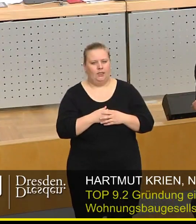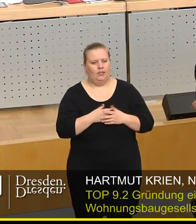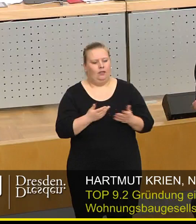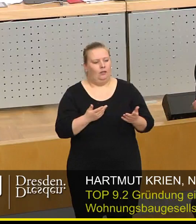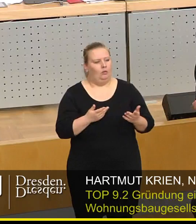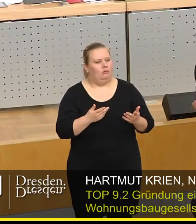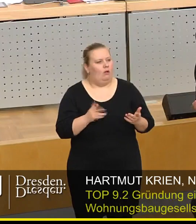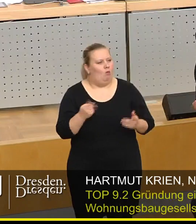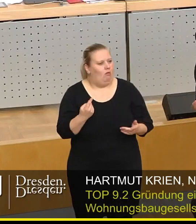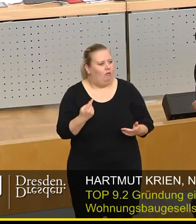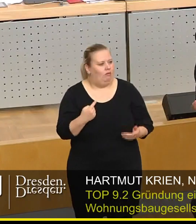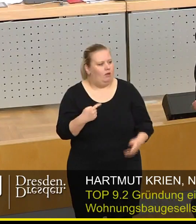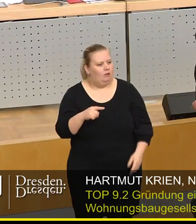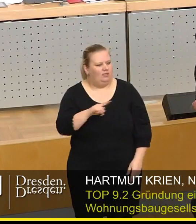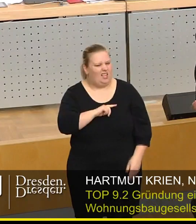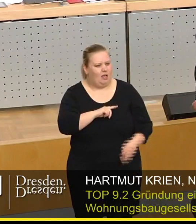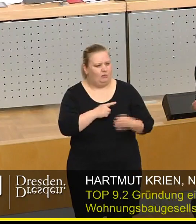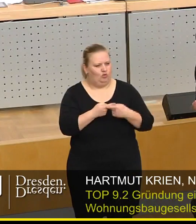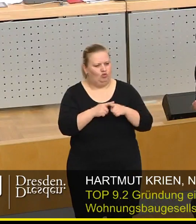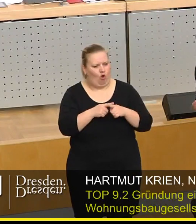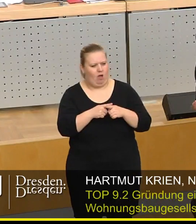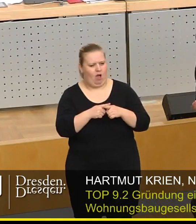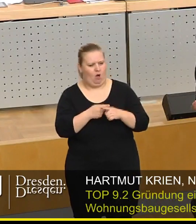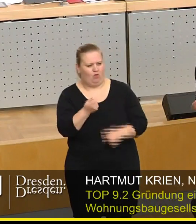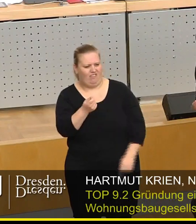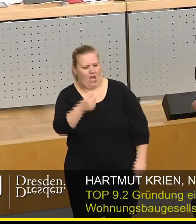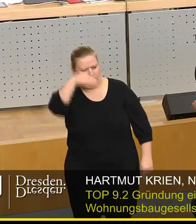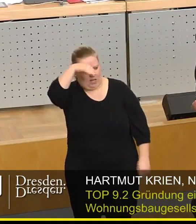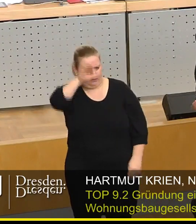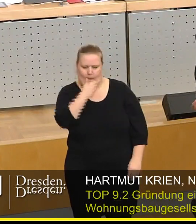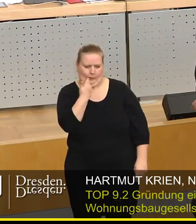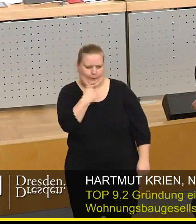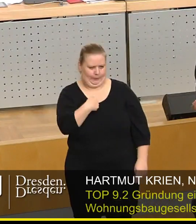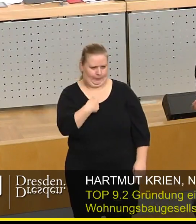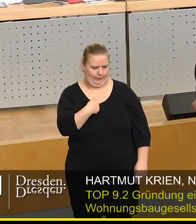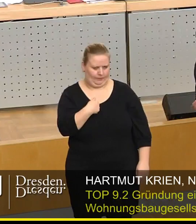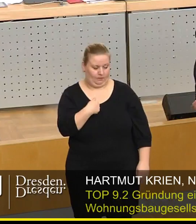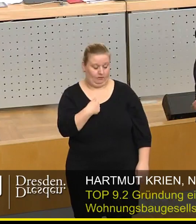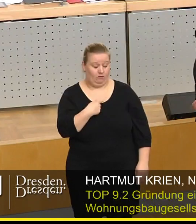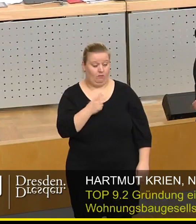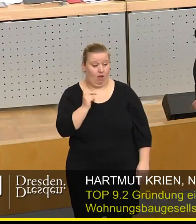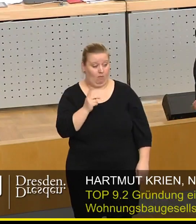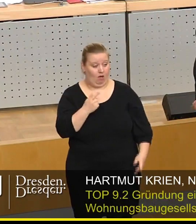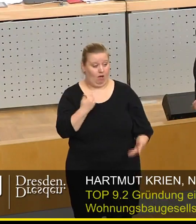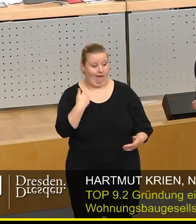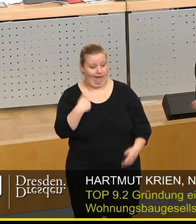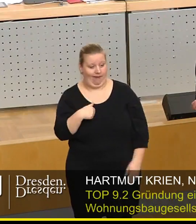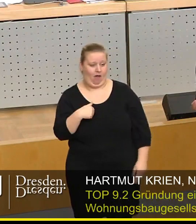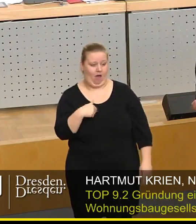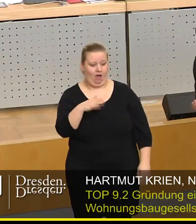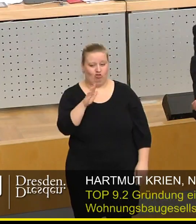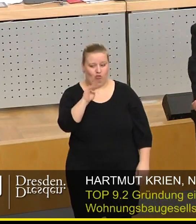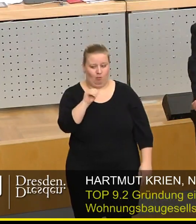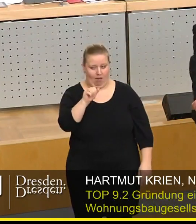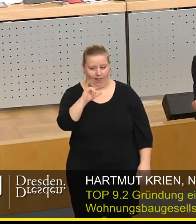Liegt eigentlich auch daran, weil ich mich nicht zum Steuer- oder Finanzexperten aufschwingen will, der ich nicht bin. Aber nachdem der Herr Schmählich